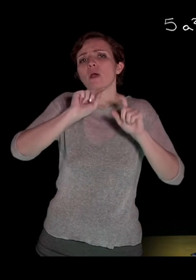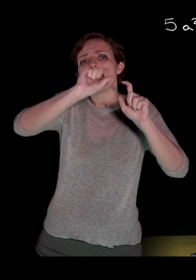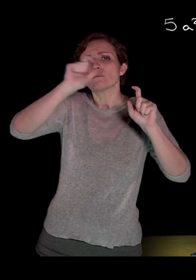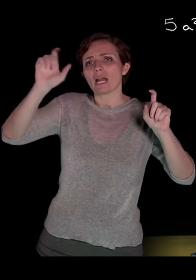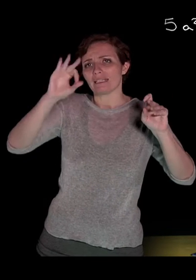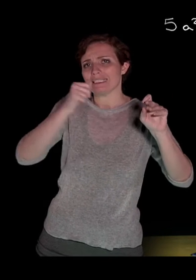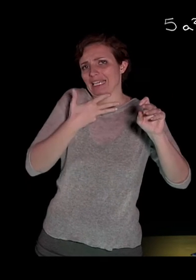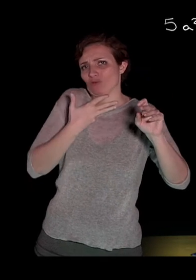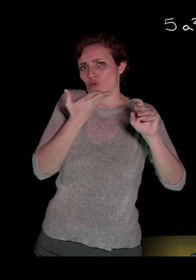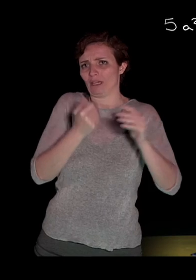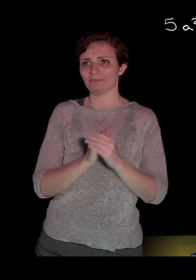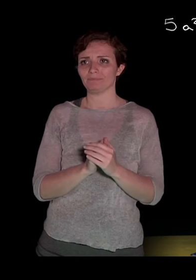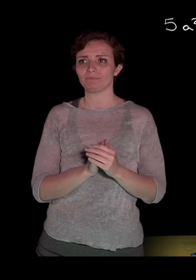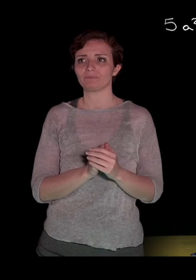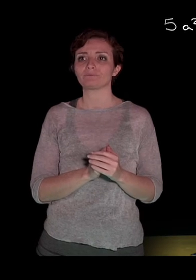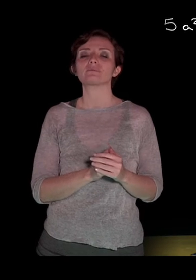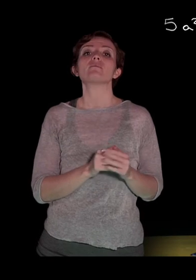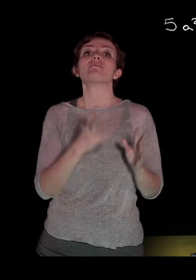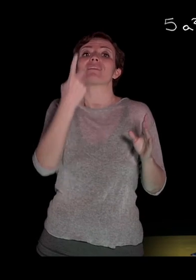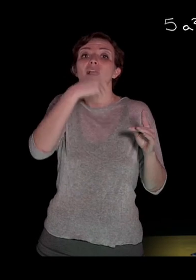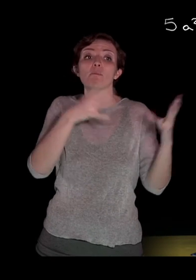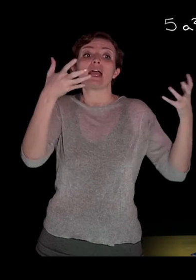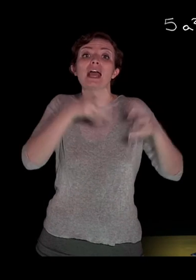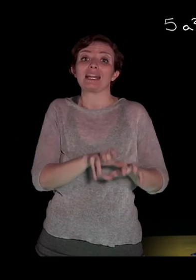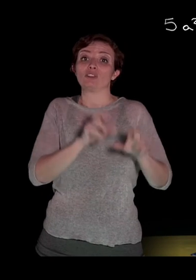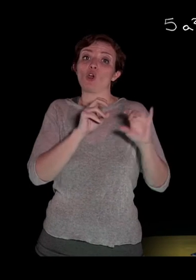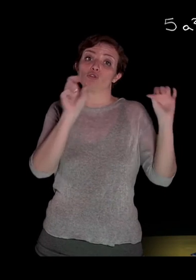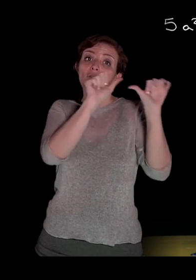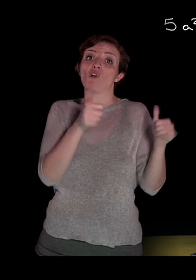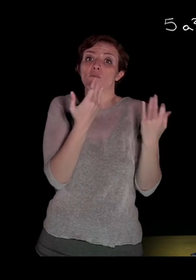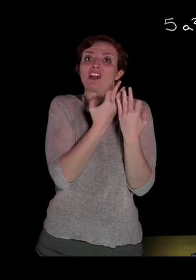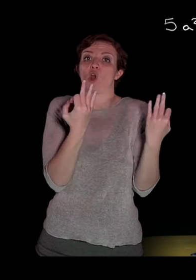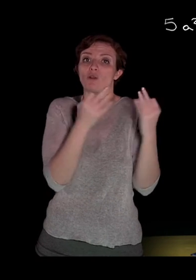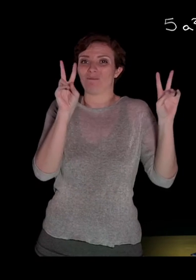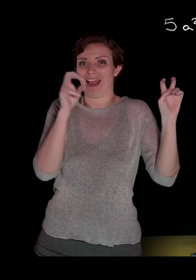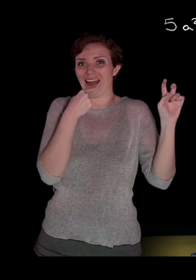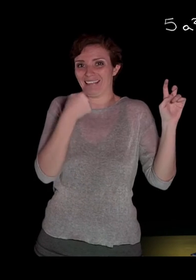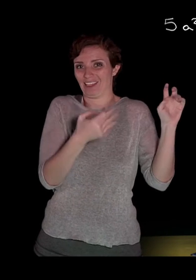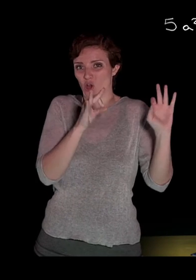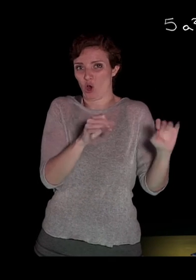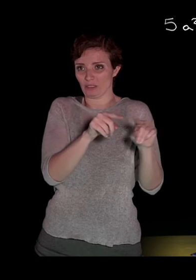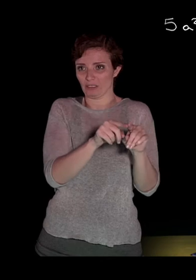In questo monomio, ridotto a forma normale, noi avremo quindi un coefficiente ed una parte letterale.